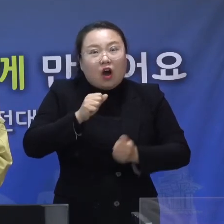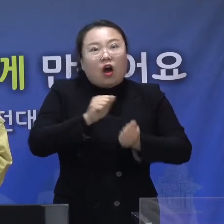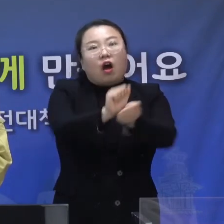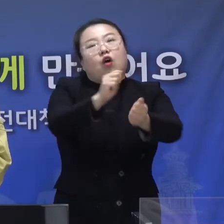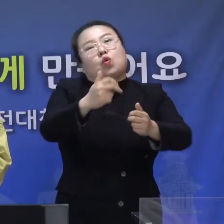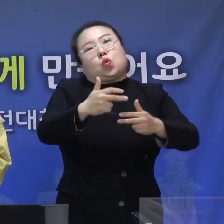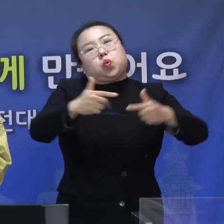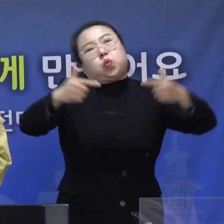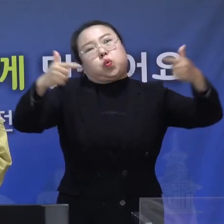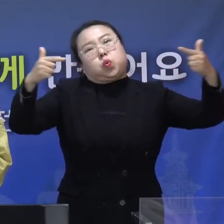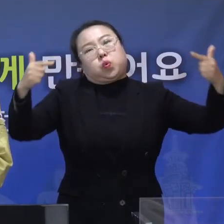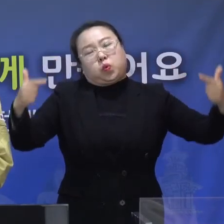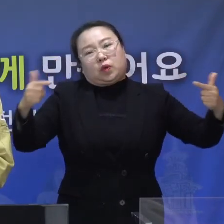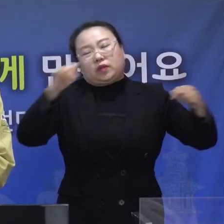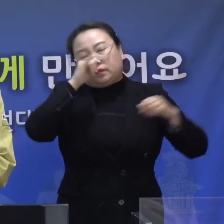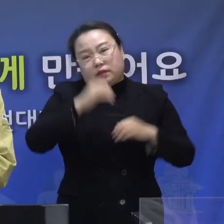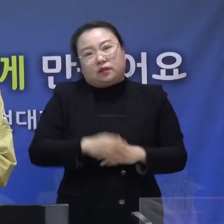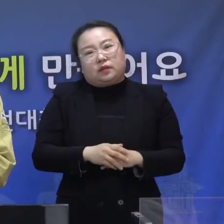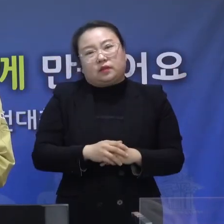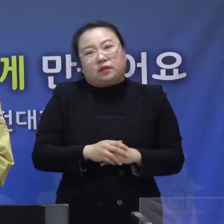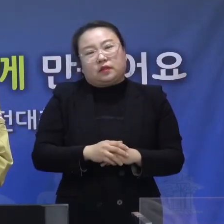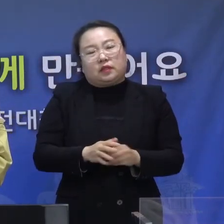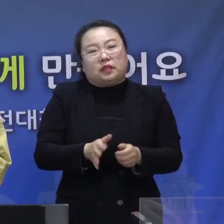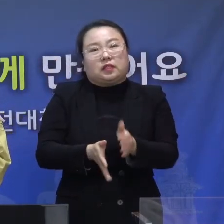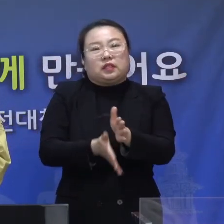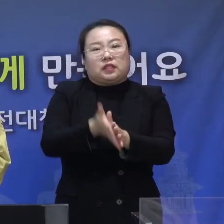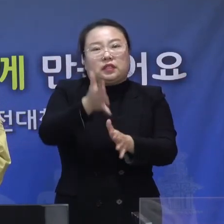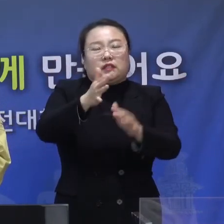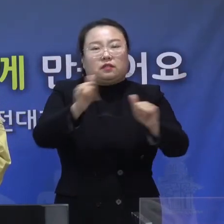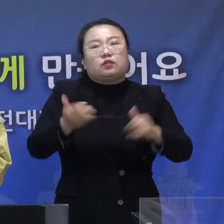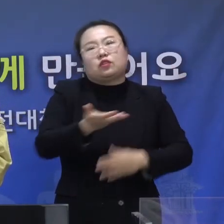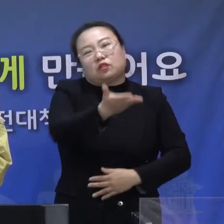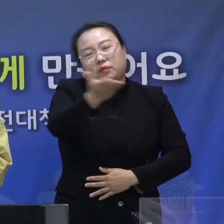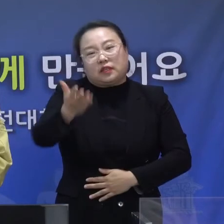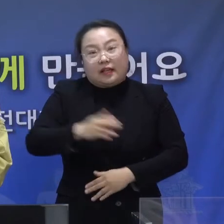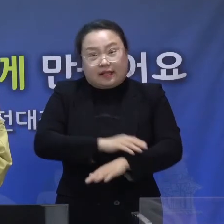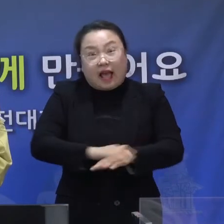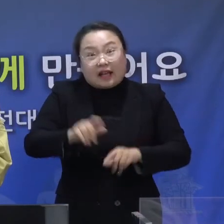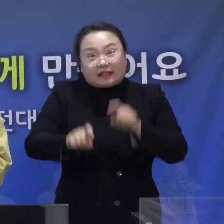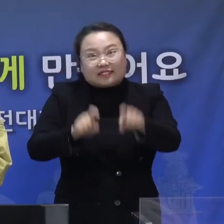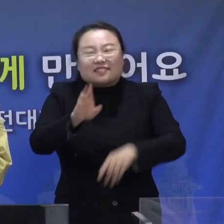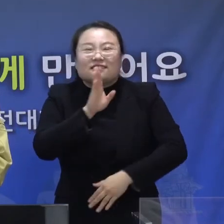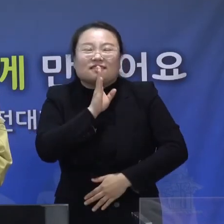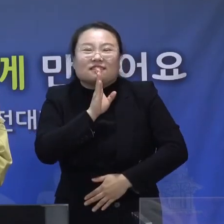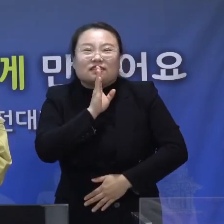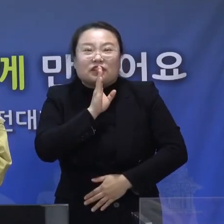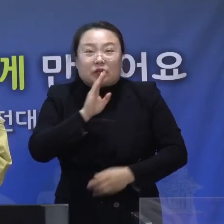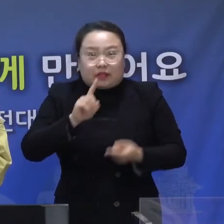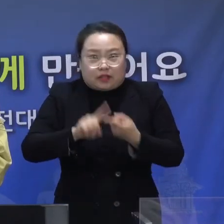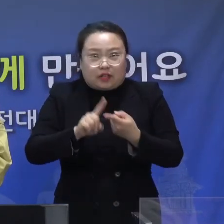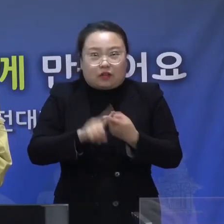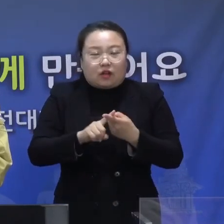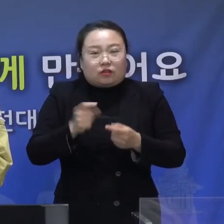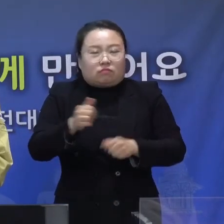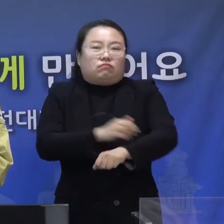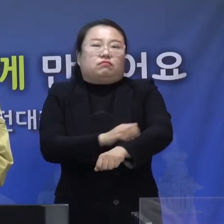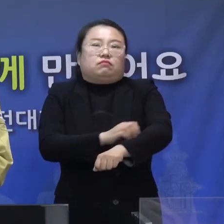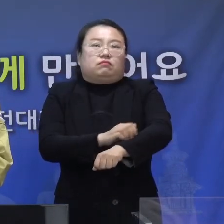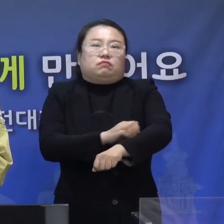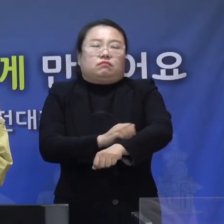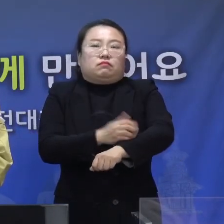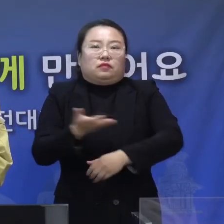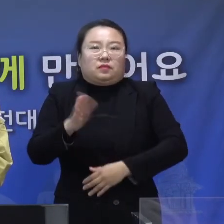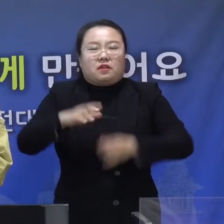상황이 일어날 수도 있습니다. 시민 여러분께서는 지금까지 잘 실천해 오신 것처럼 조금 불편하시더라도